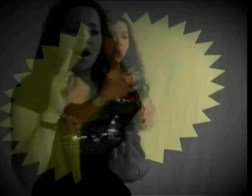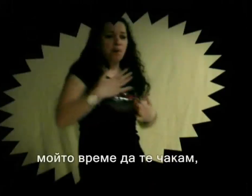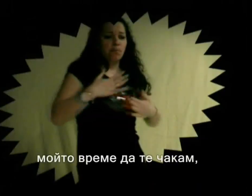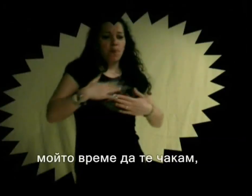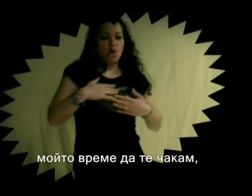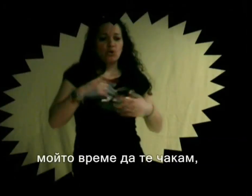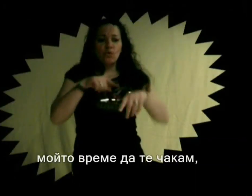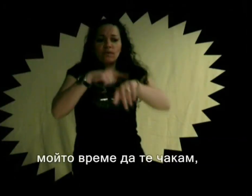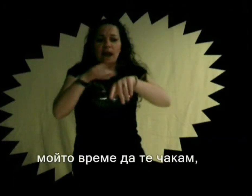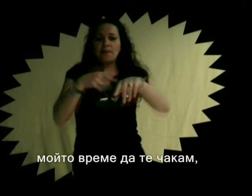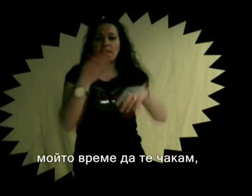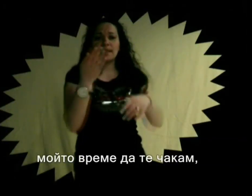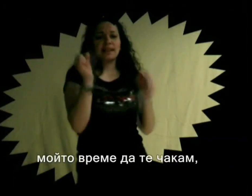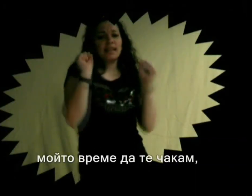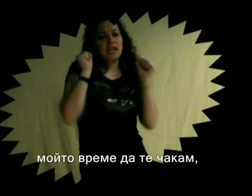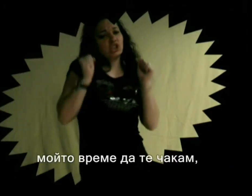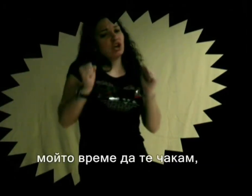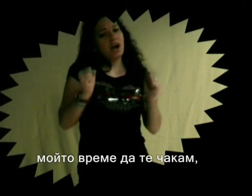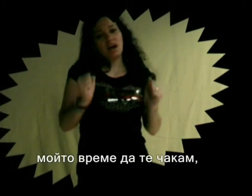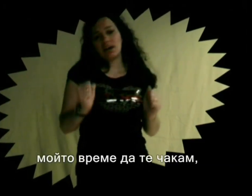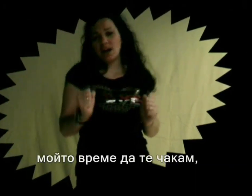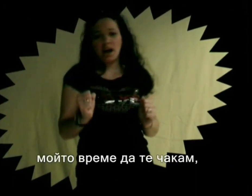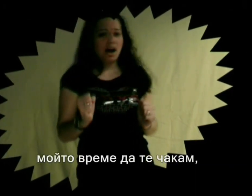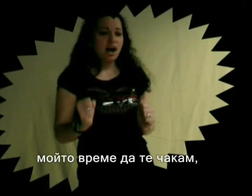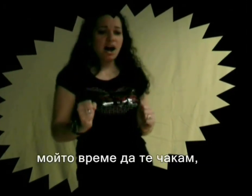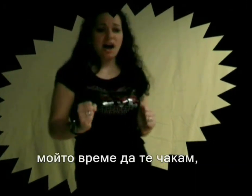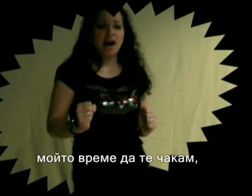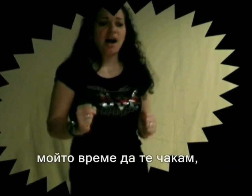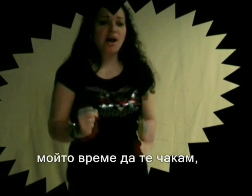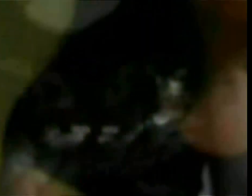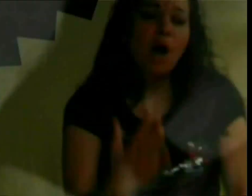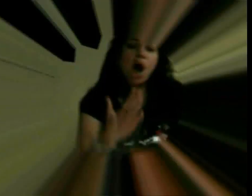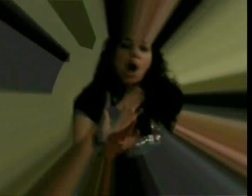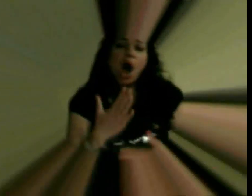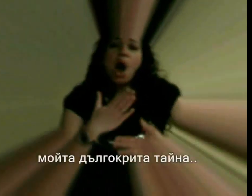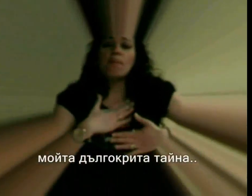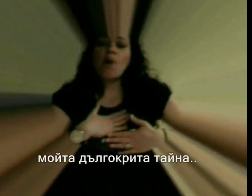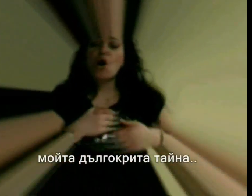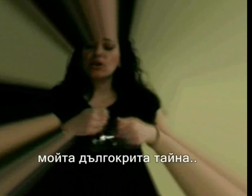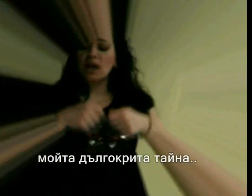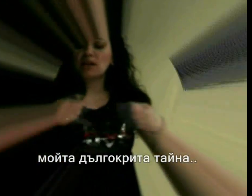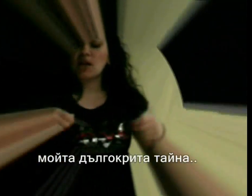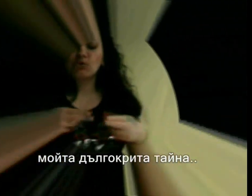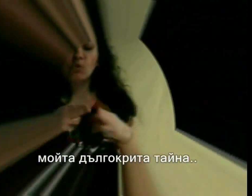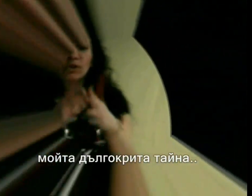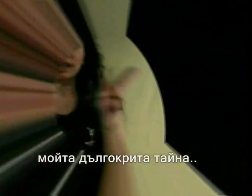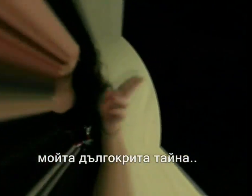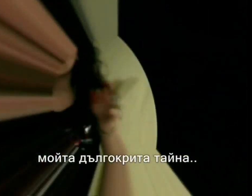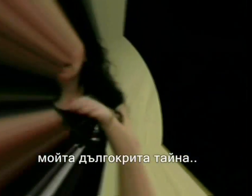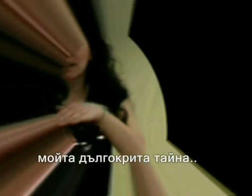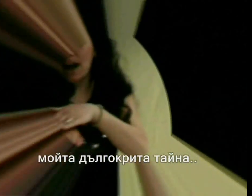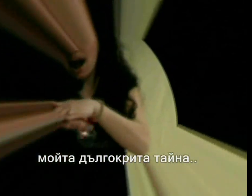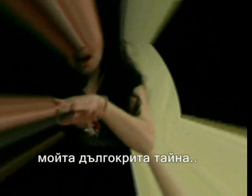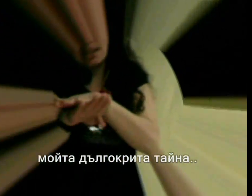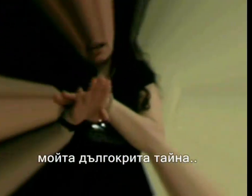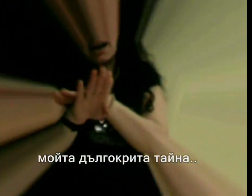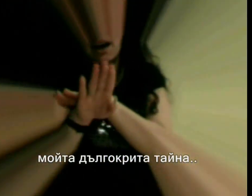моето време да те чакам, моята дългокрита тайна,